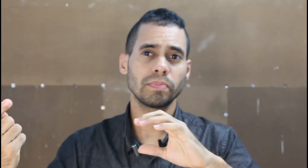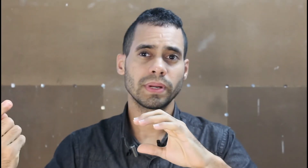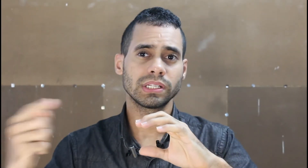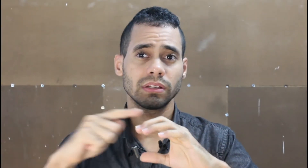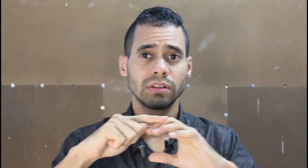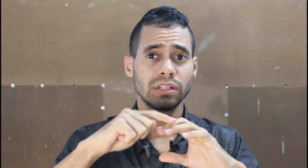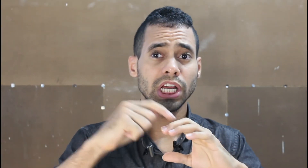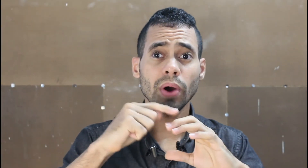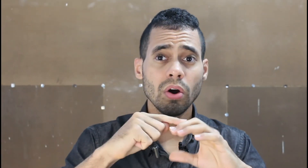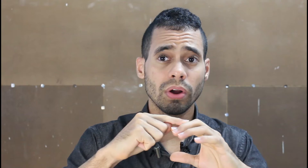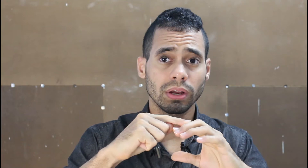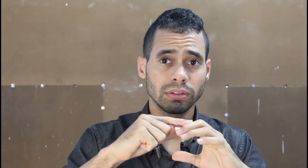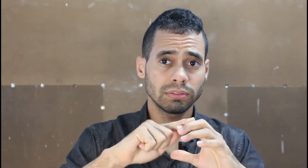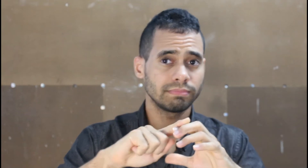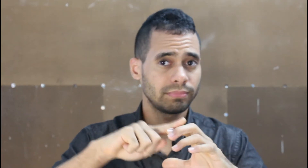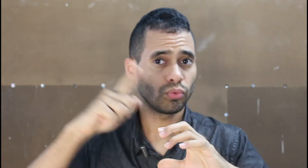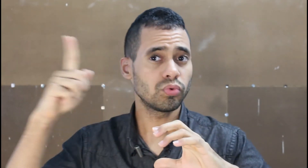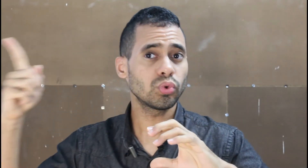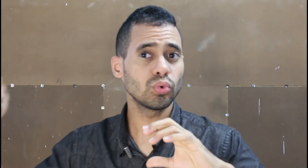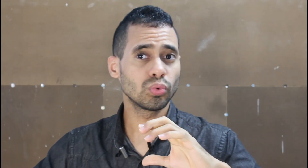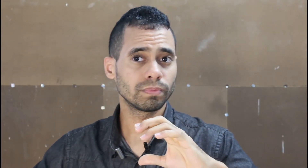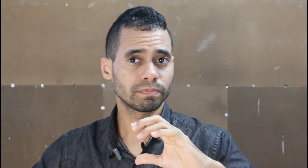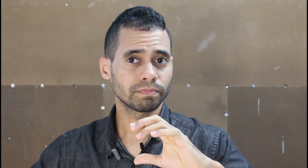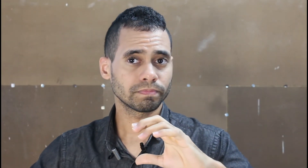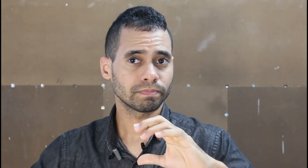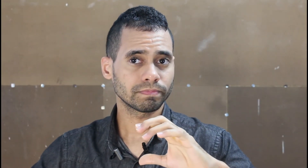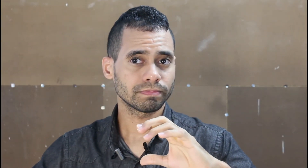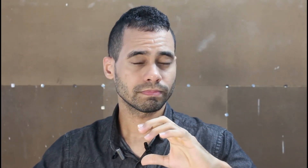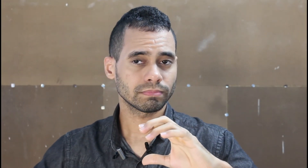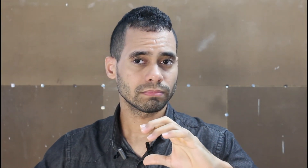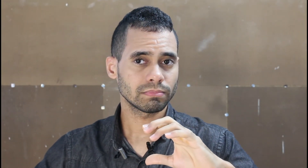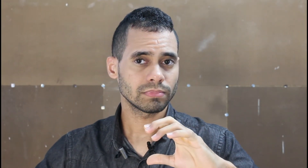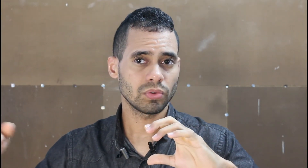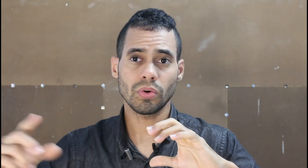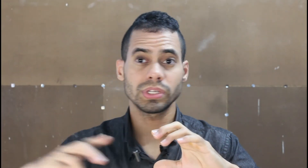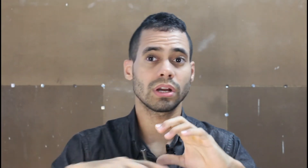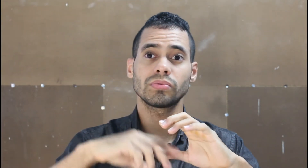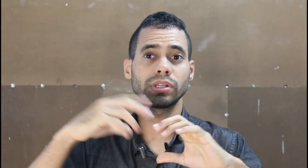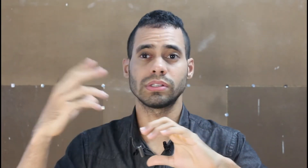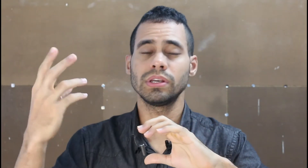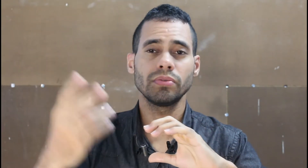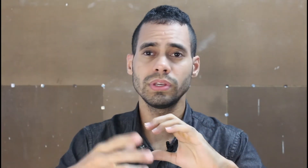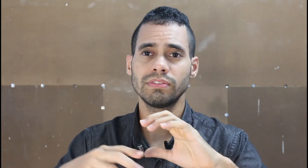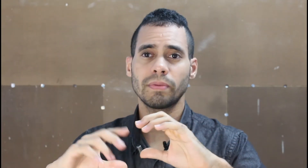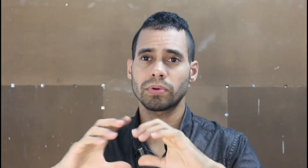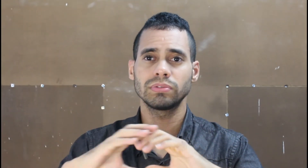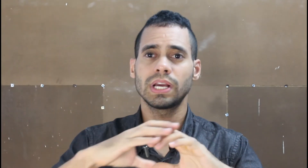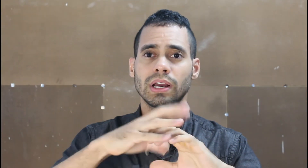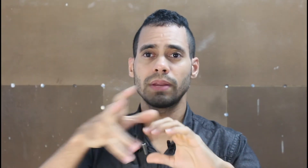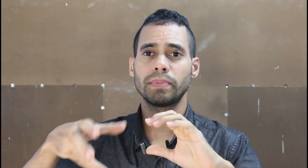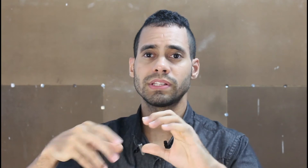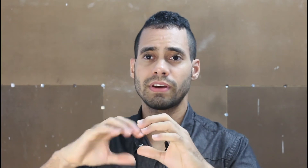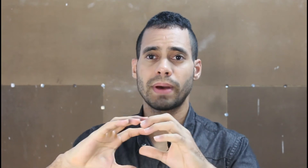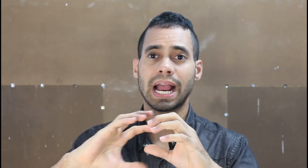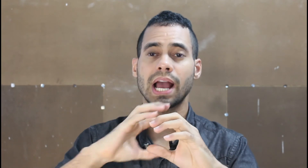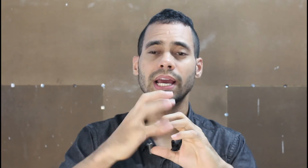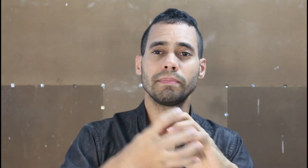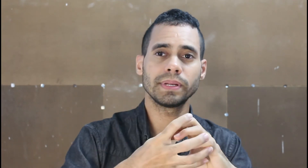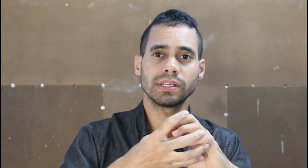empresa não agora. No futuro. Alguma coisa que aconteceu e vai prejudicar aquela empresa. Vai marcar aquela empresa.